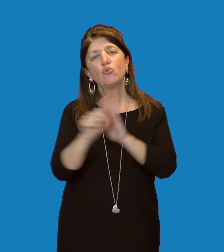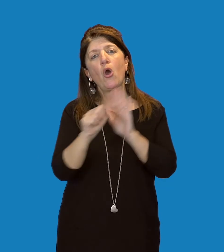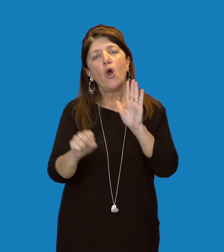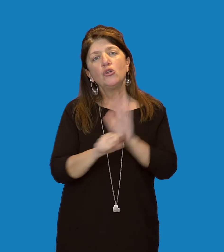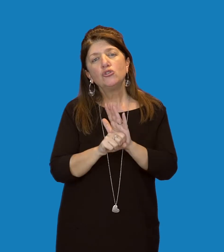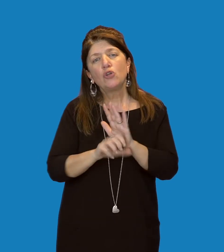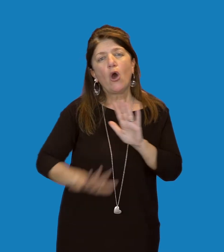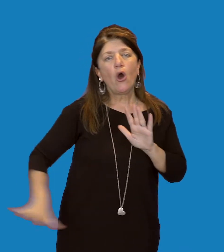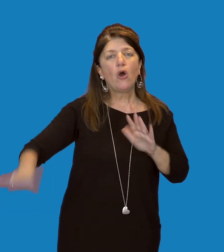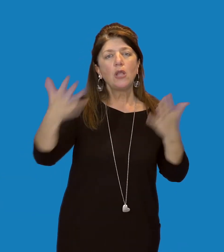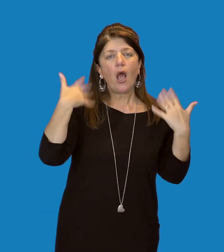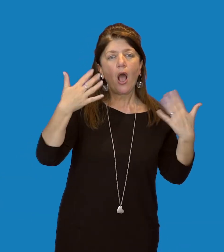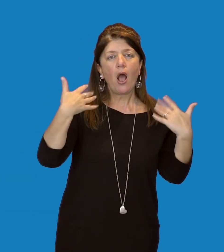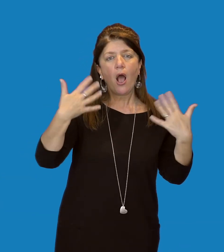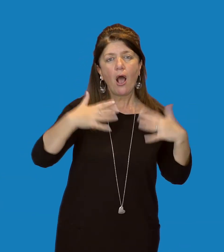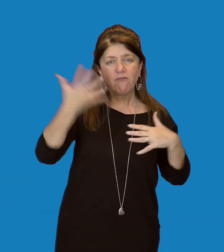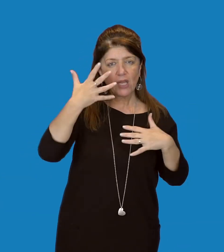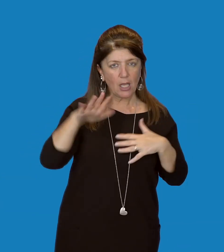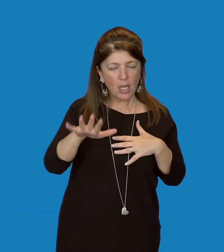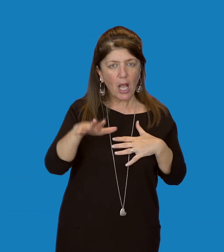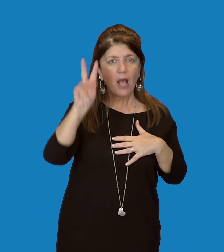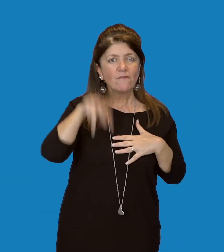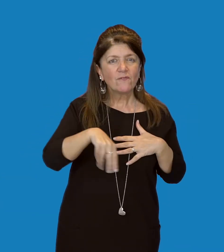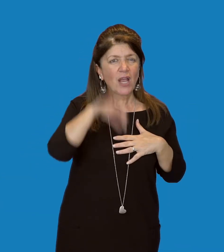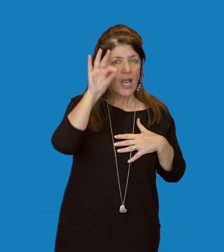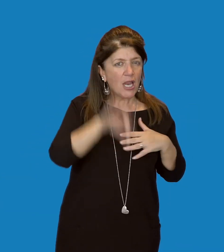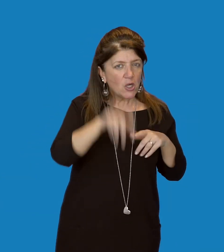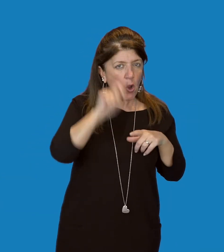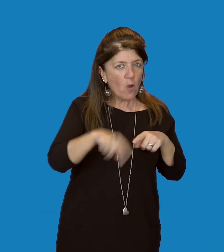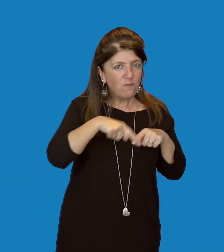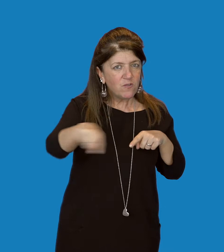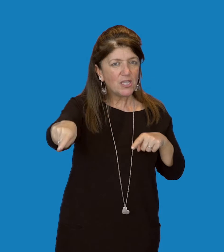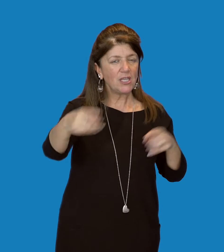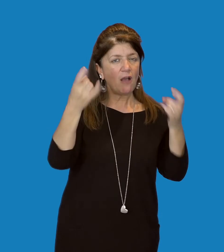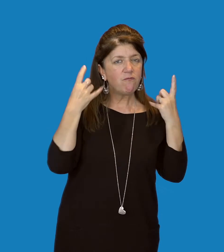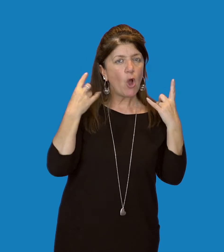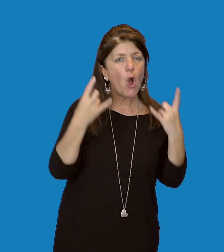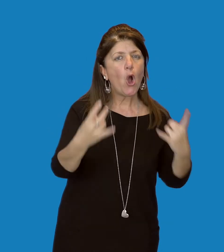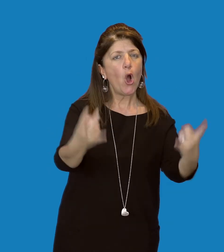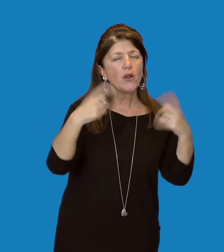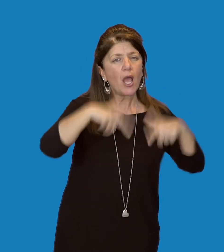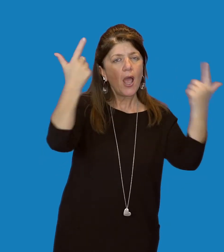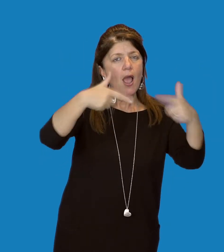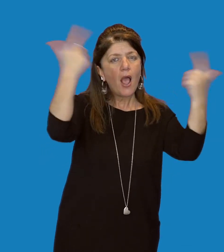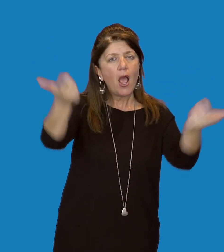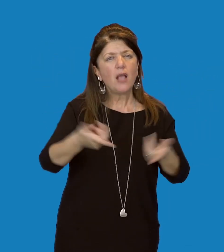Si parte dalle foreste equatoriali, nelle quali troviamo varie specie di scimmie, uccelli